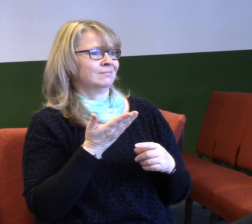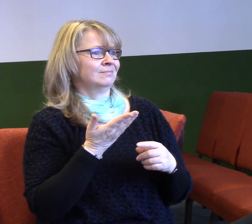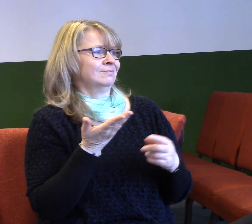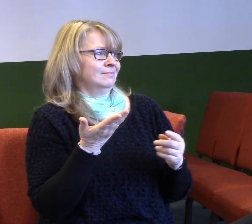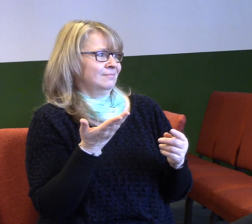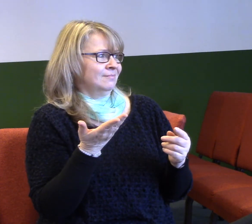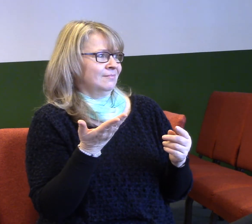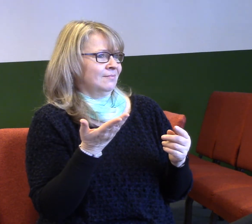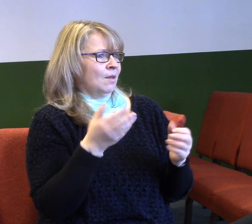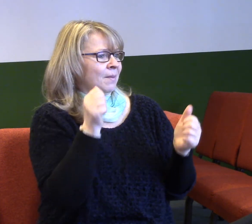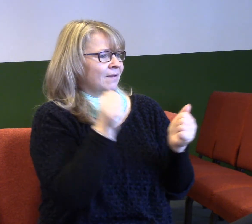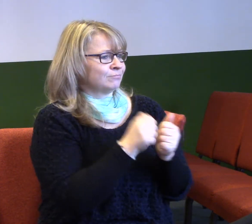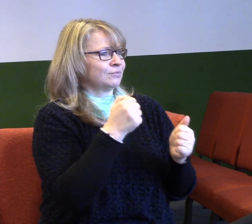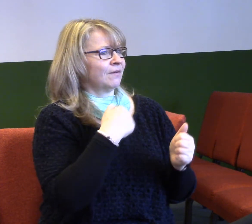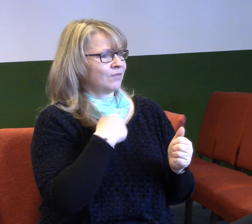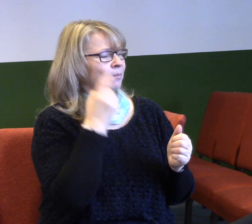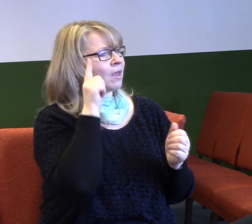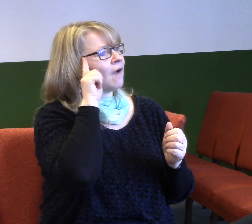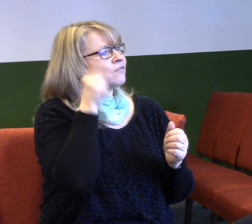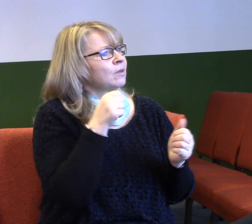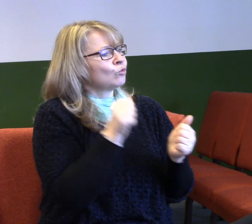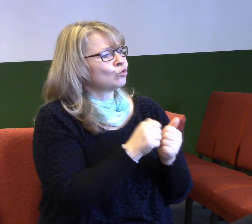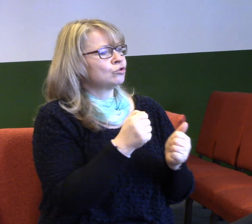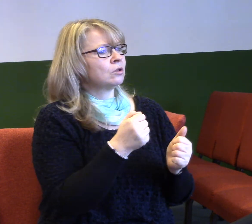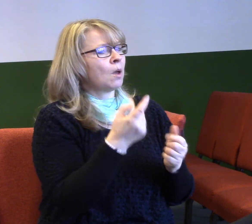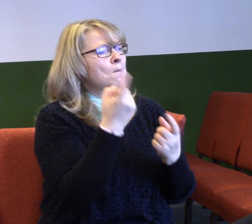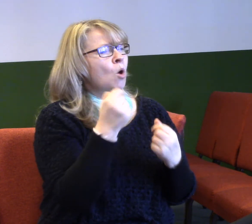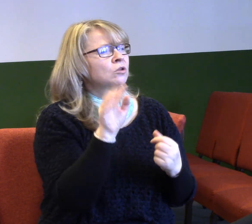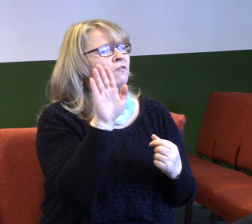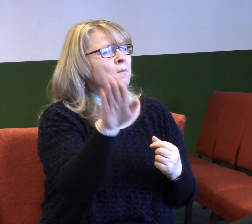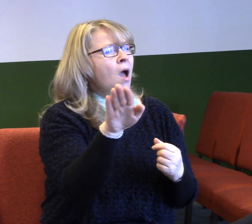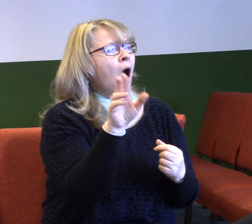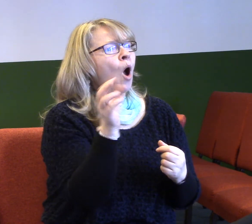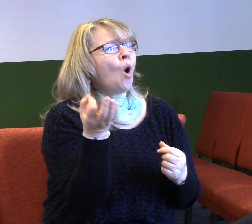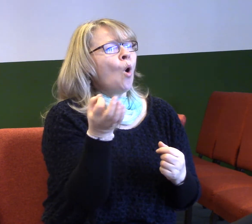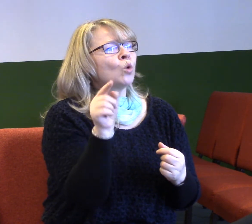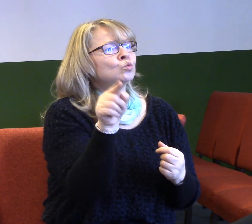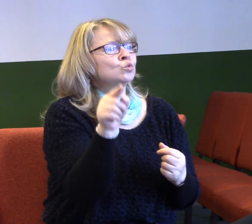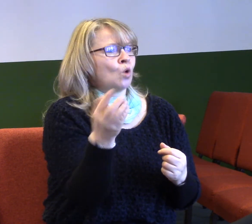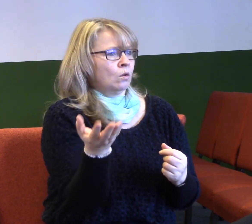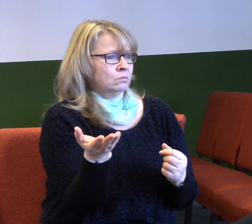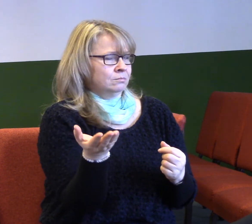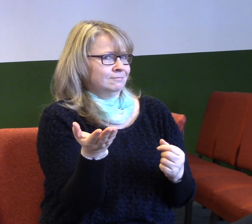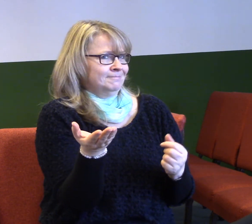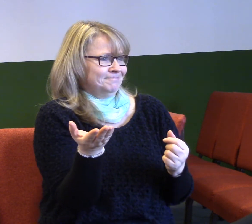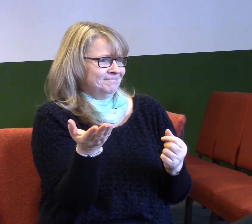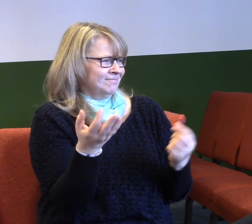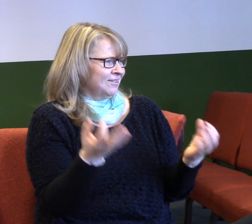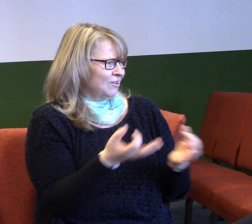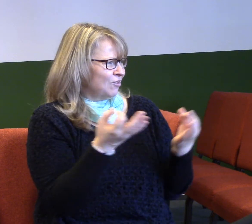jsme si jistí tím, že znám motyvy lidí kolem sebe. To je věc, která je hrozně bolestivá.